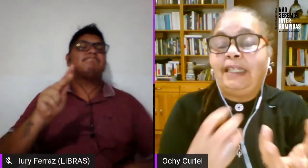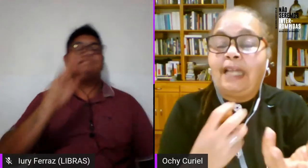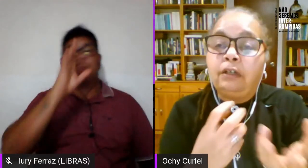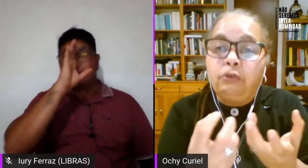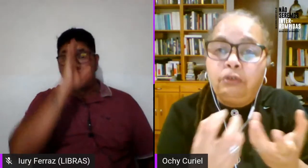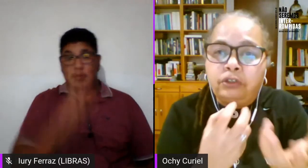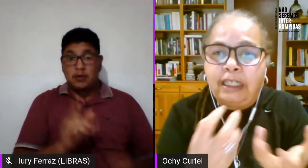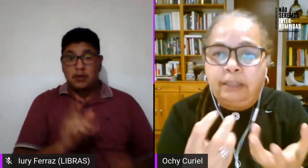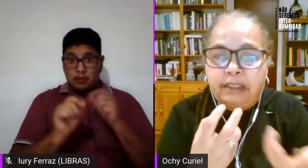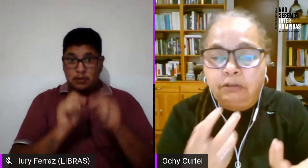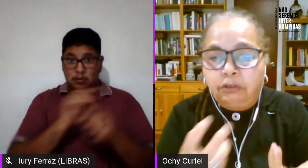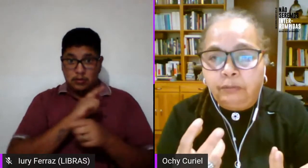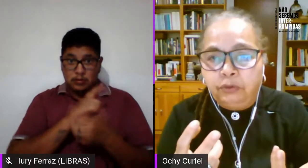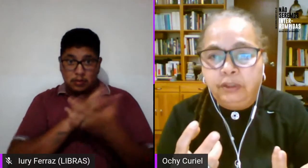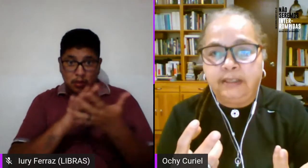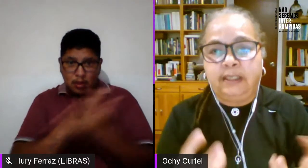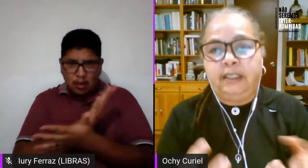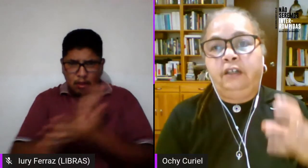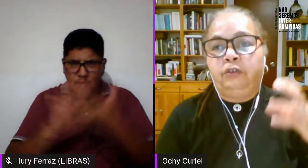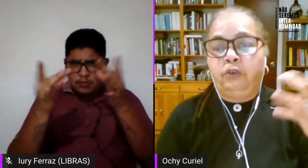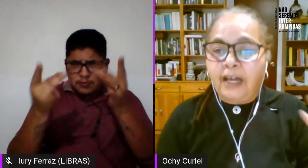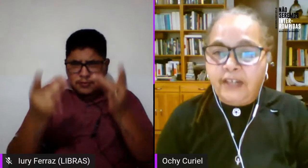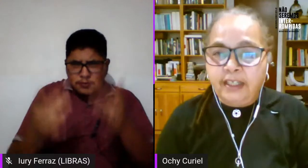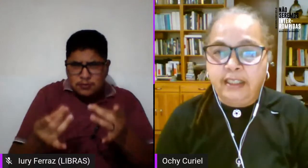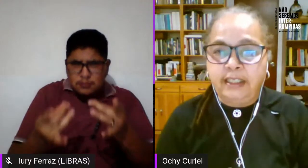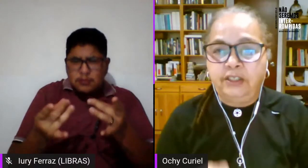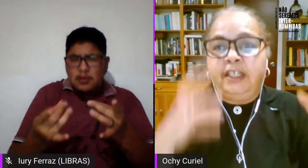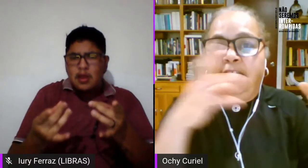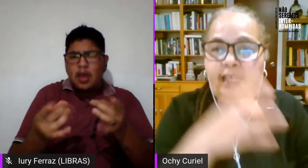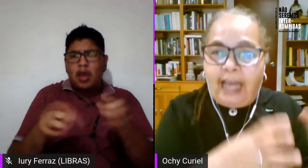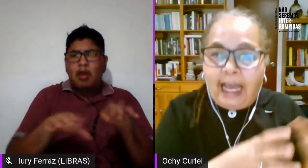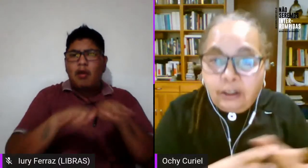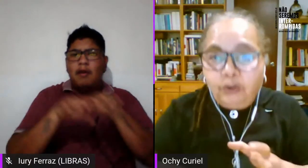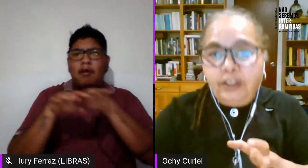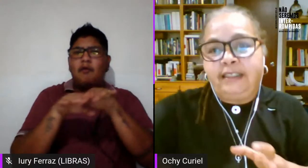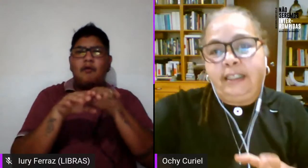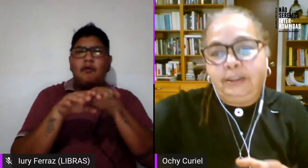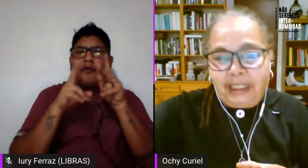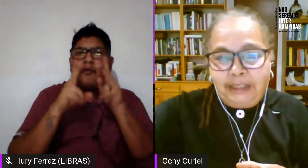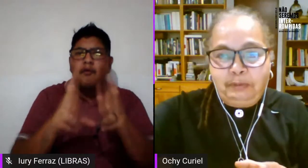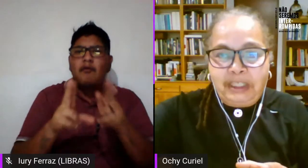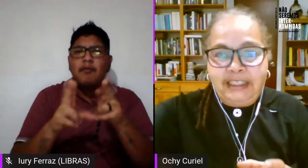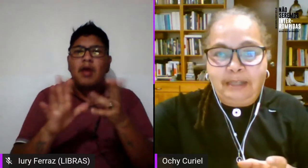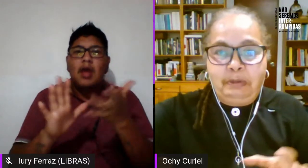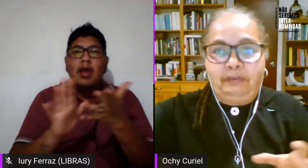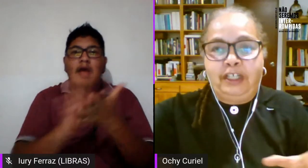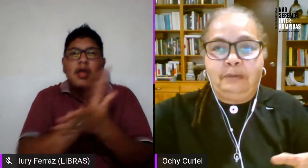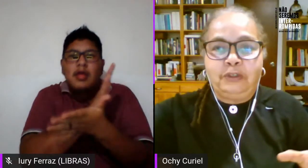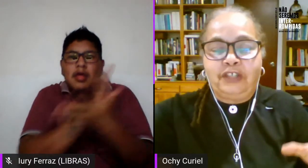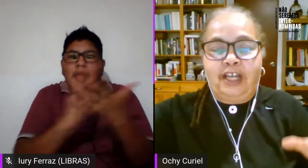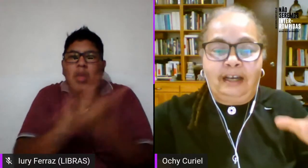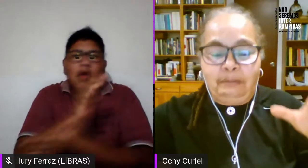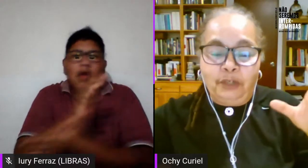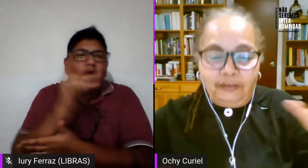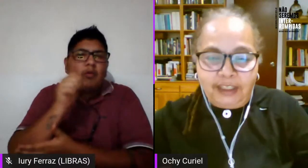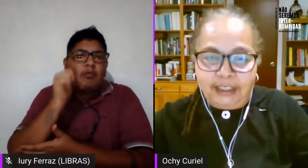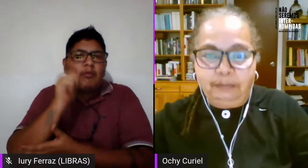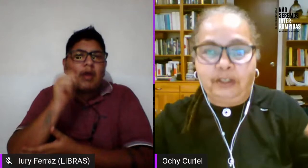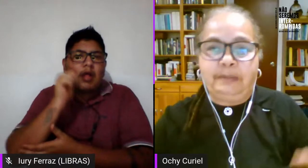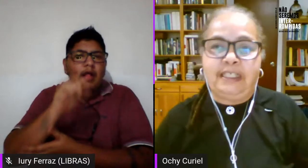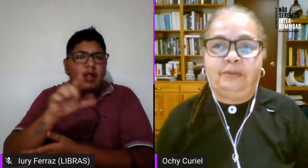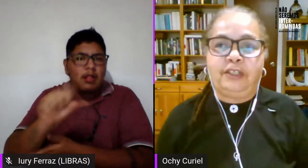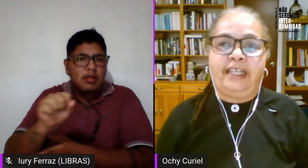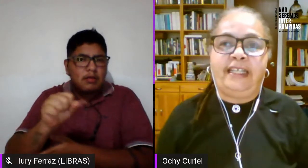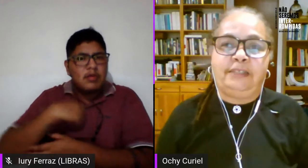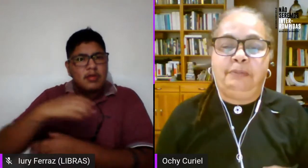aunque tiene algunos elementos comunes con Adrián Rich algunas lesbianas feministas preferimos a Monique